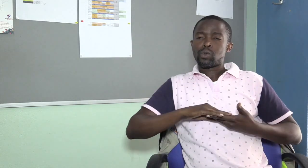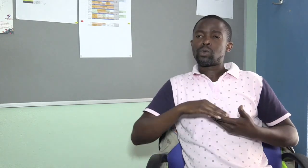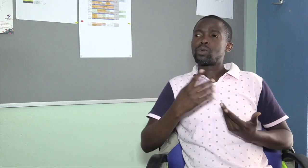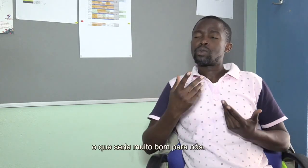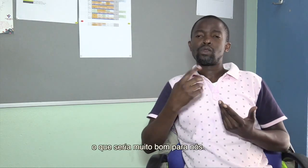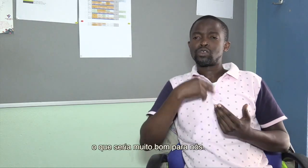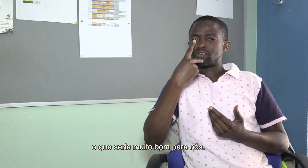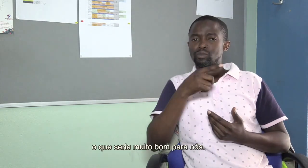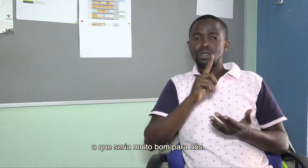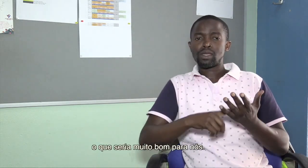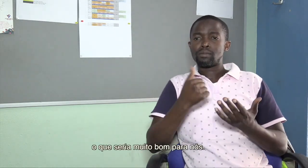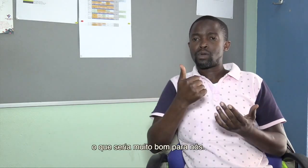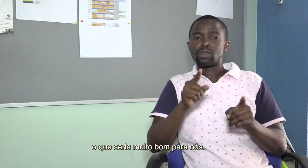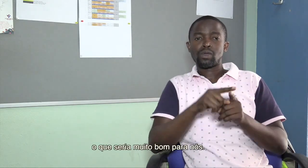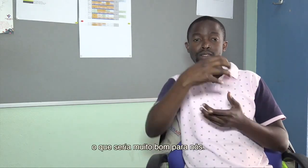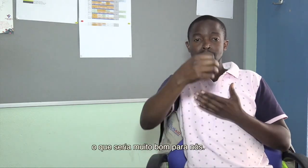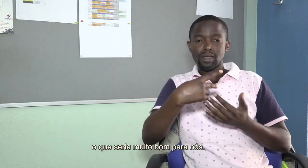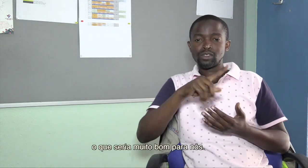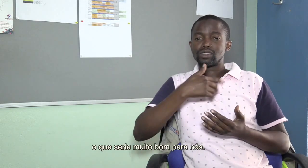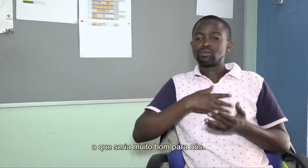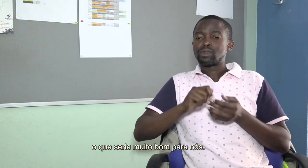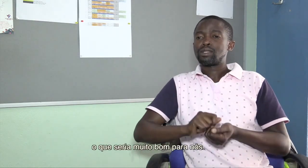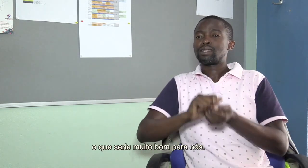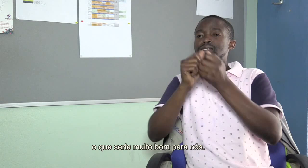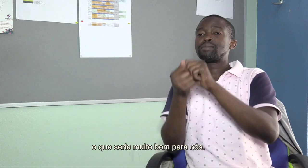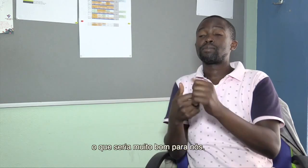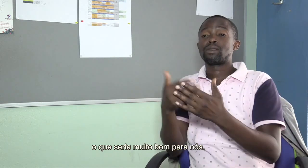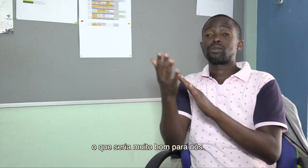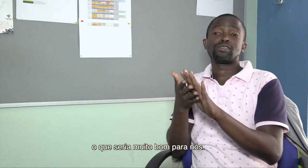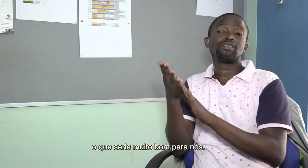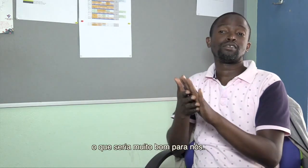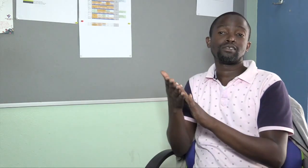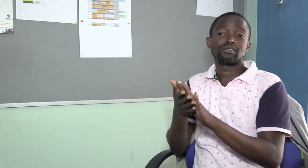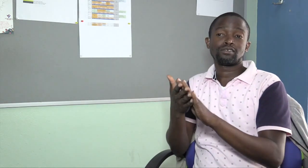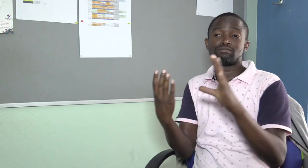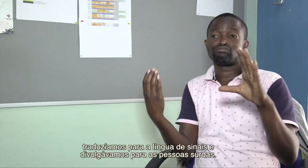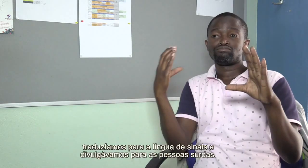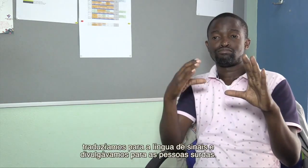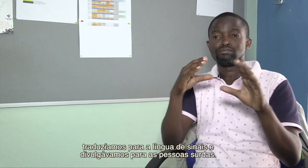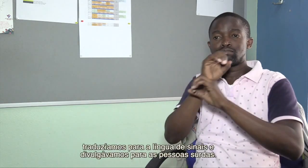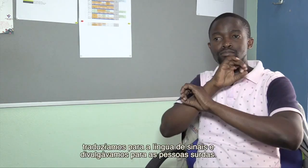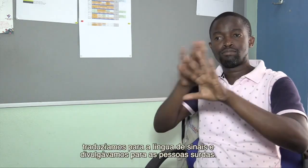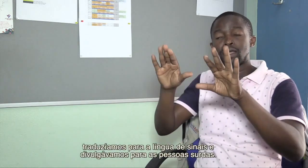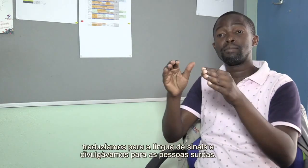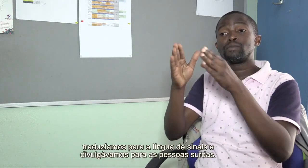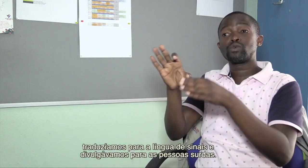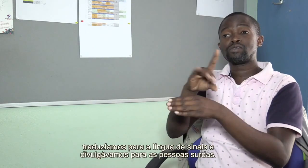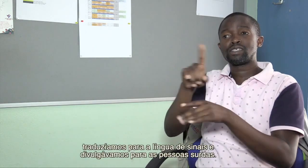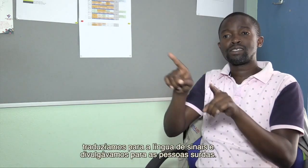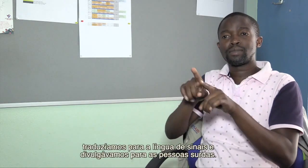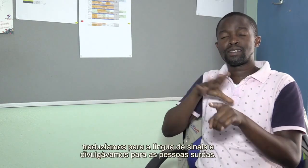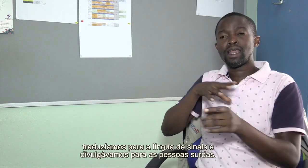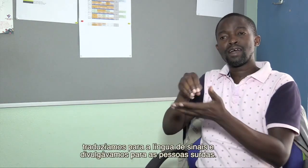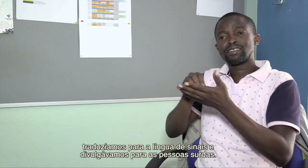E nós vimos que é muito bom isto. Também nós viemos colocar lá a língua de